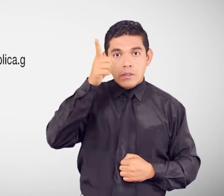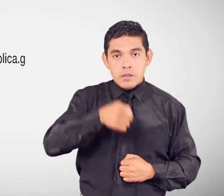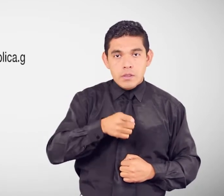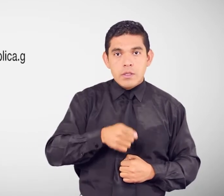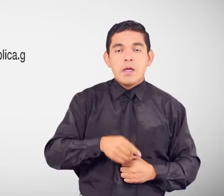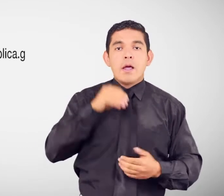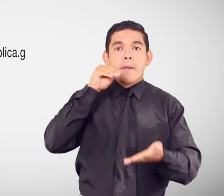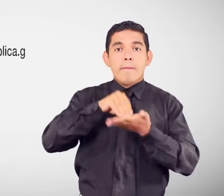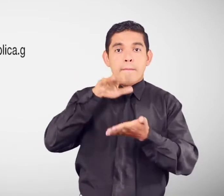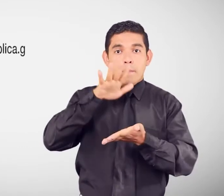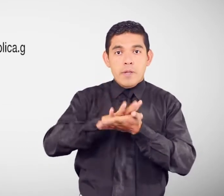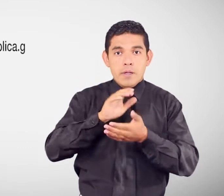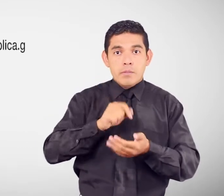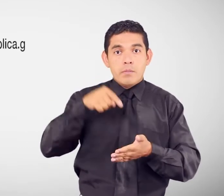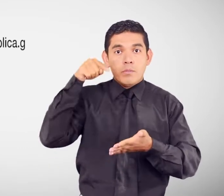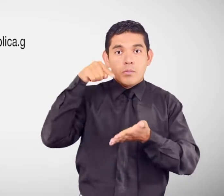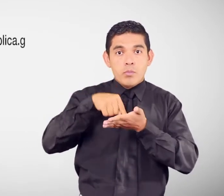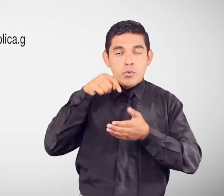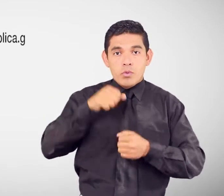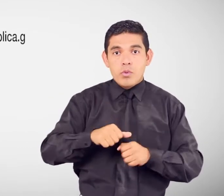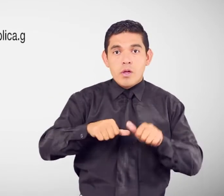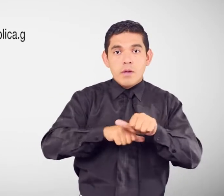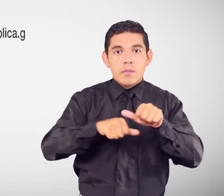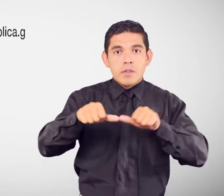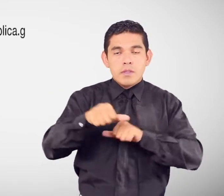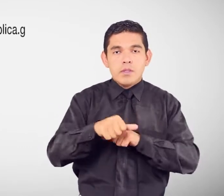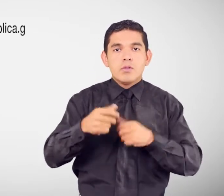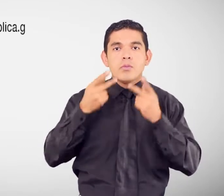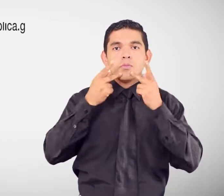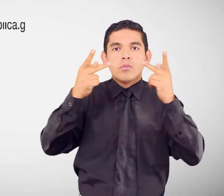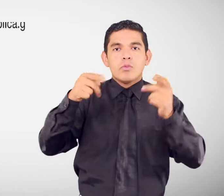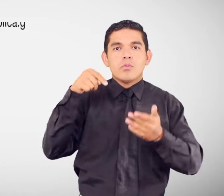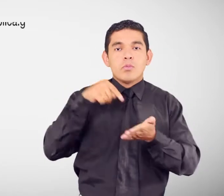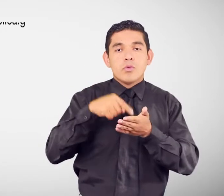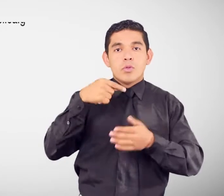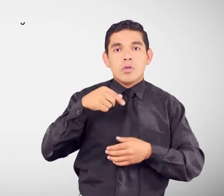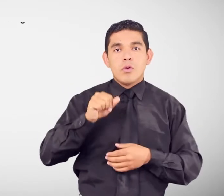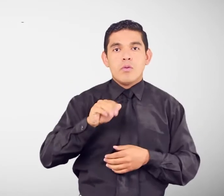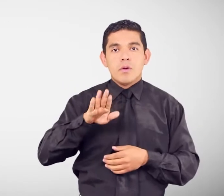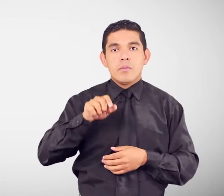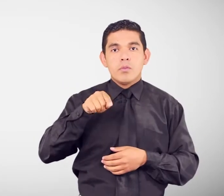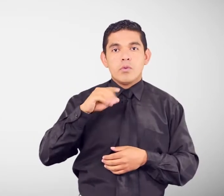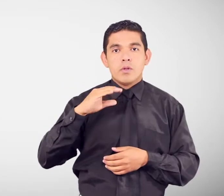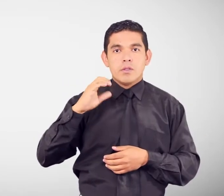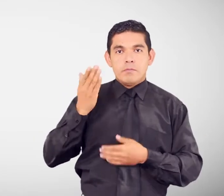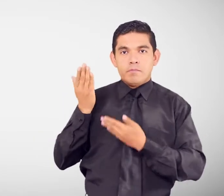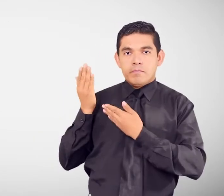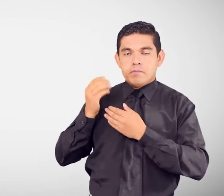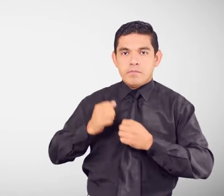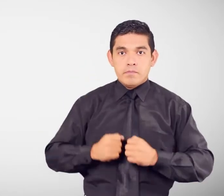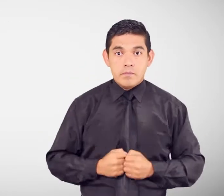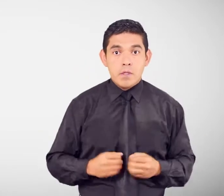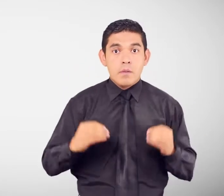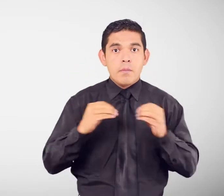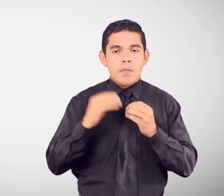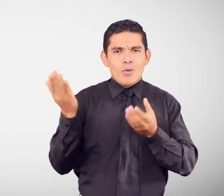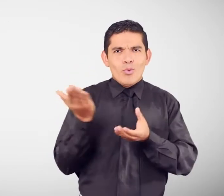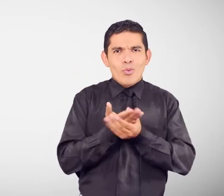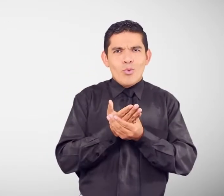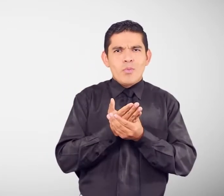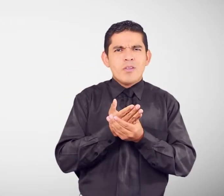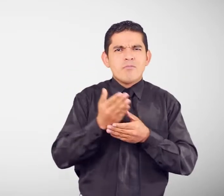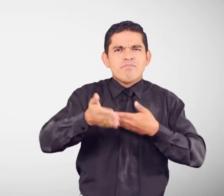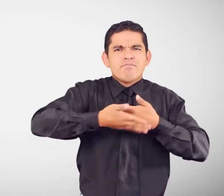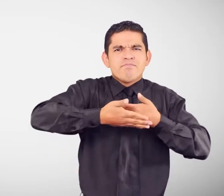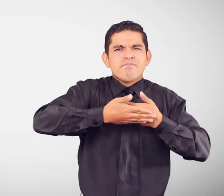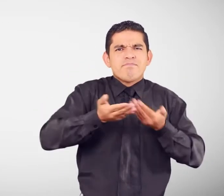Aplicaciones Punto AdministracionPublica.gov.es Documentos que se deben